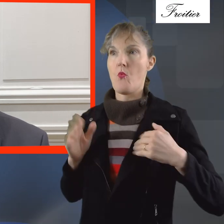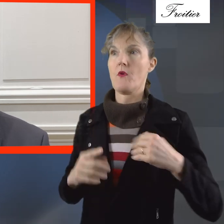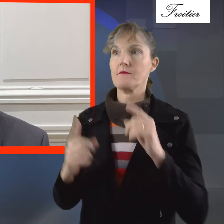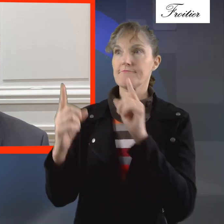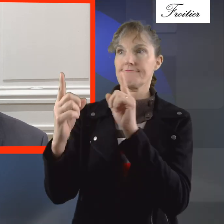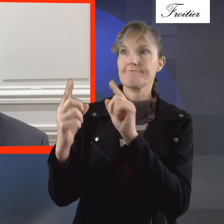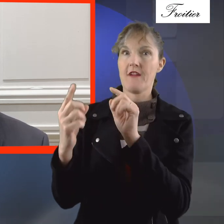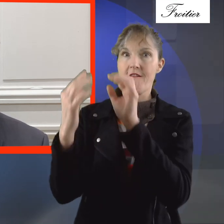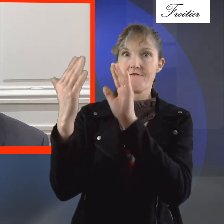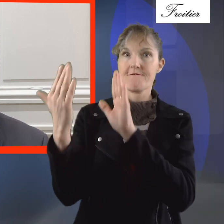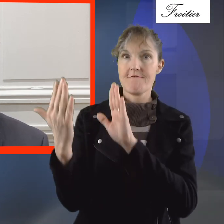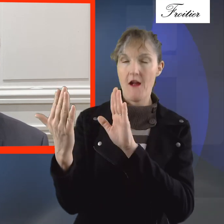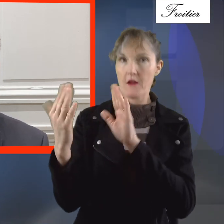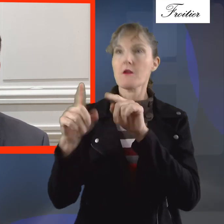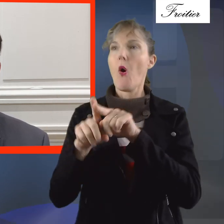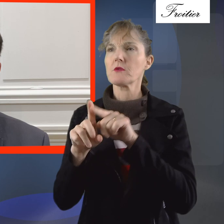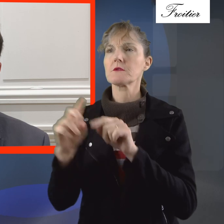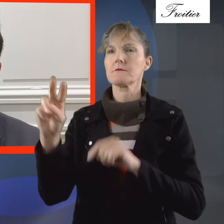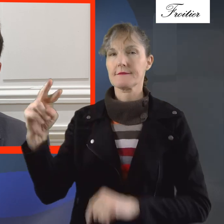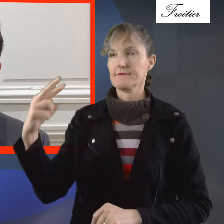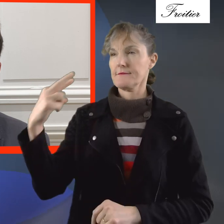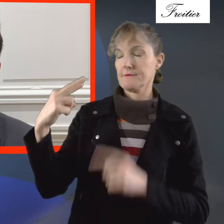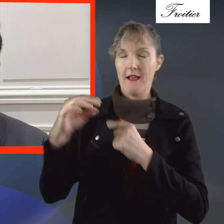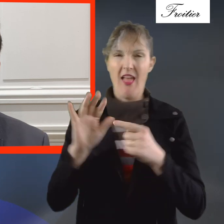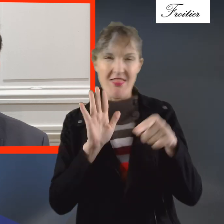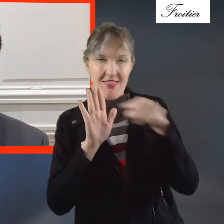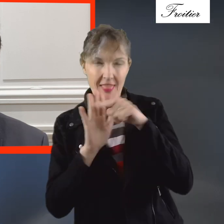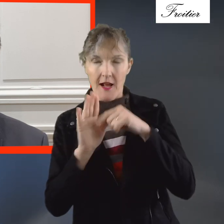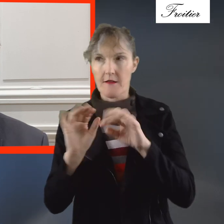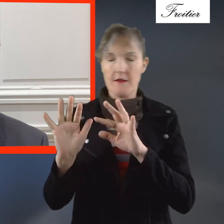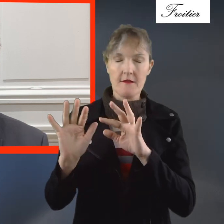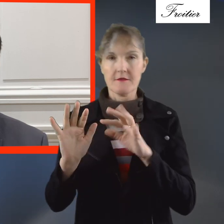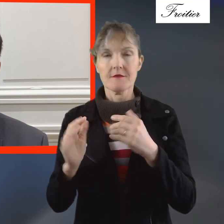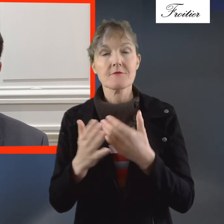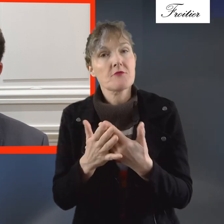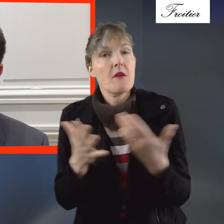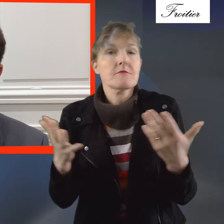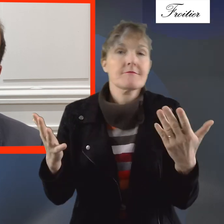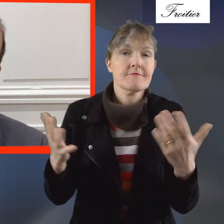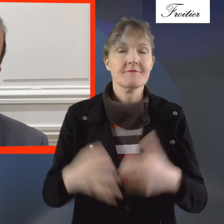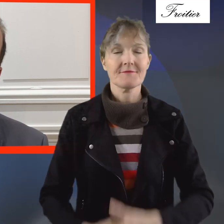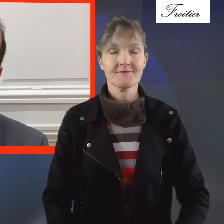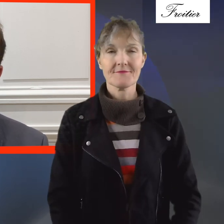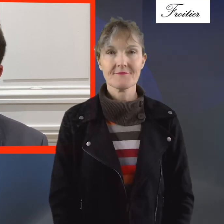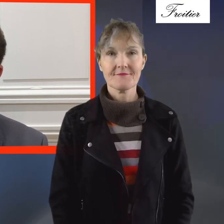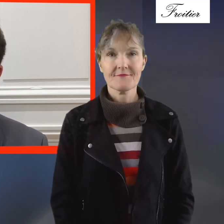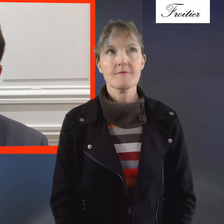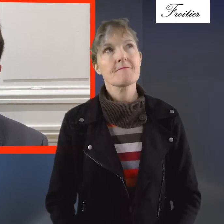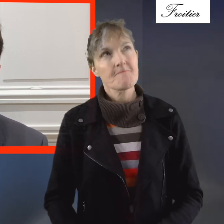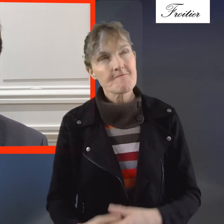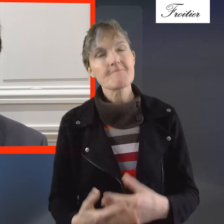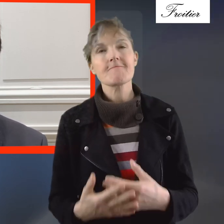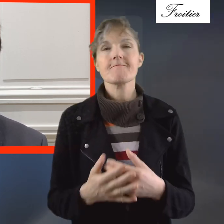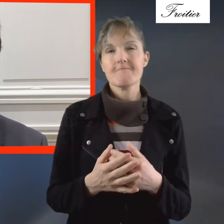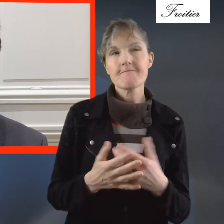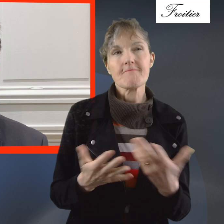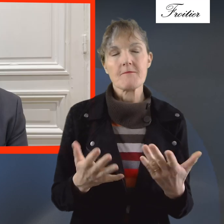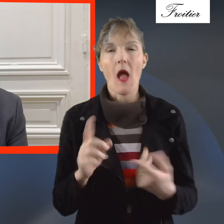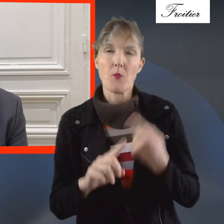livrer un petit peu comme ça, de ne pas se laisser trop atteindre éventuellement par un regard négatif à premier abord. Et je